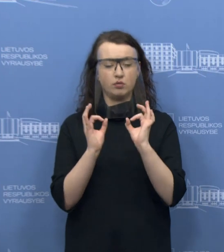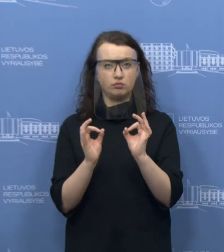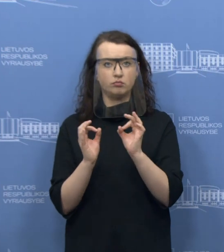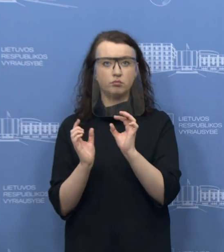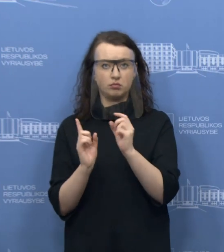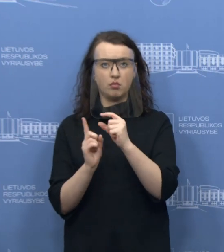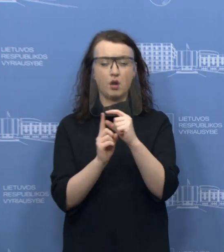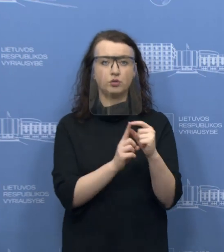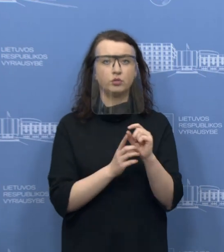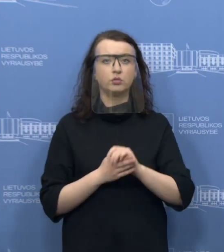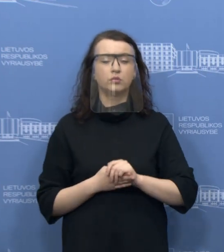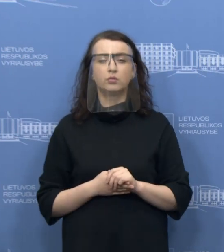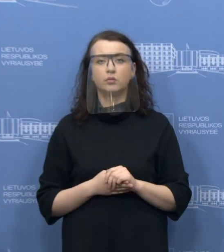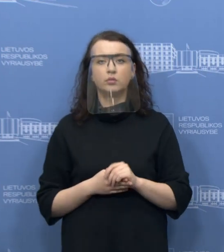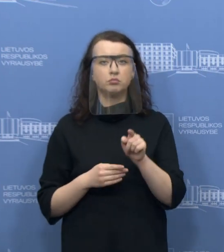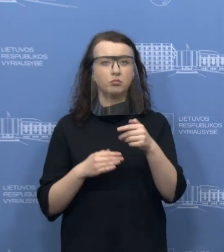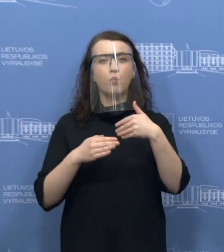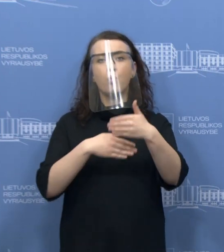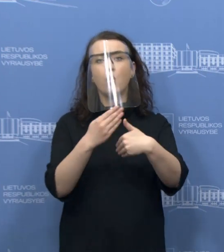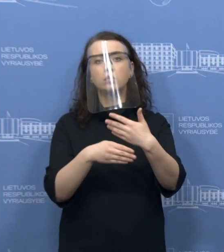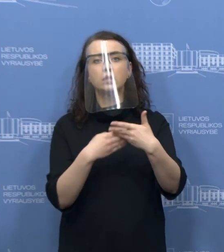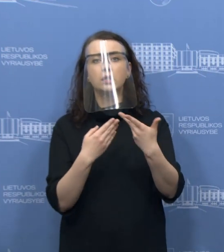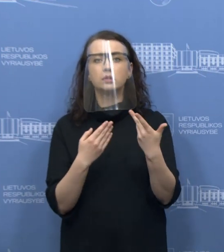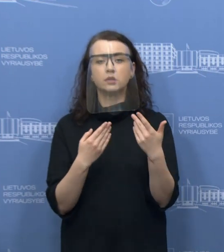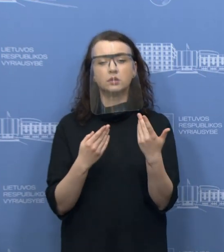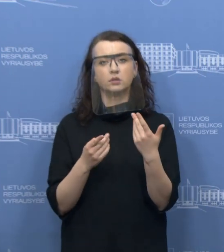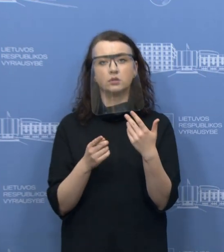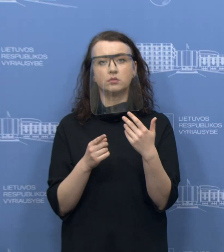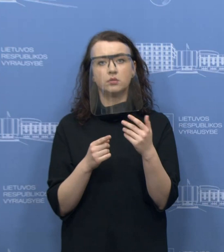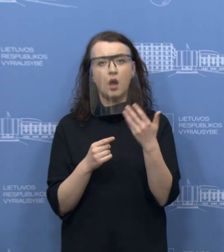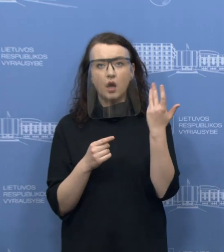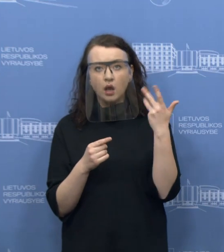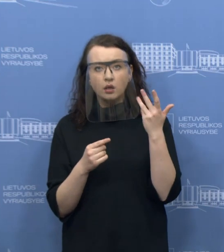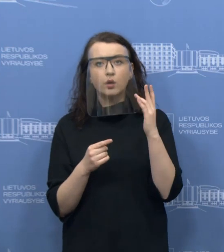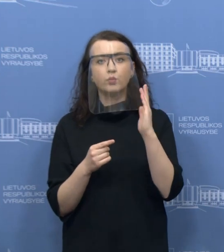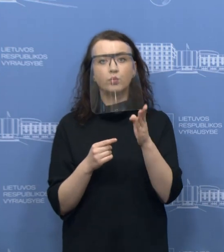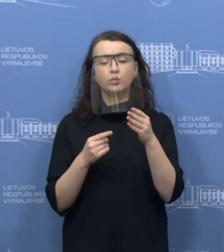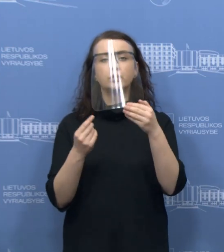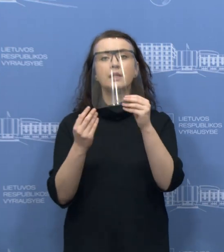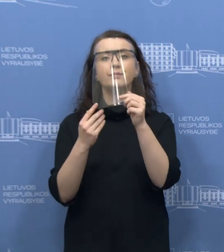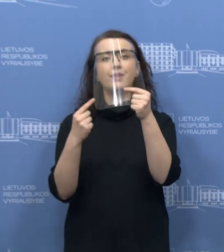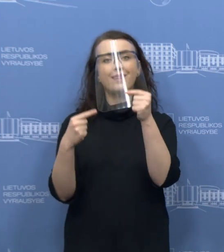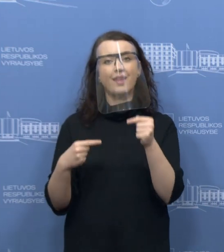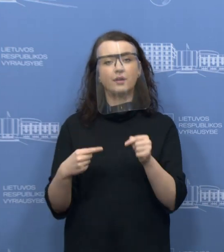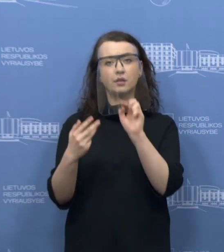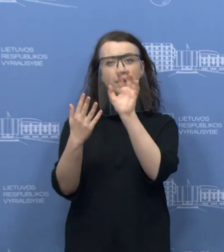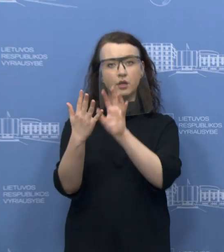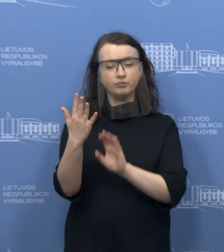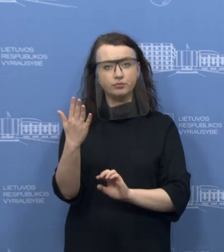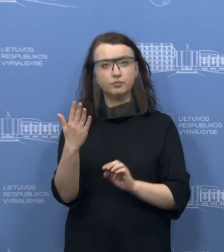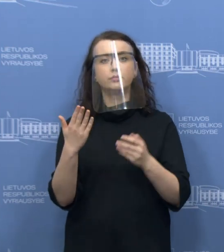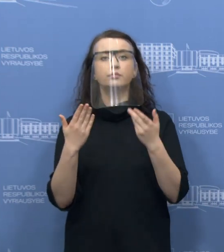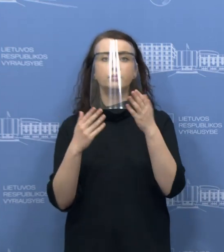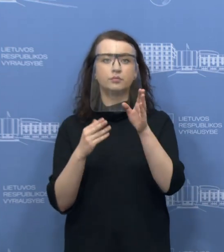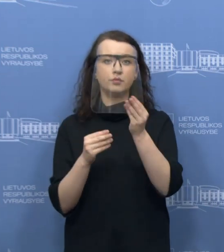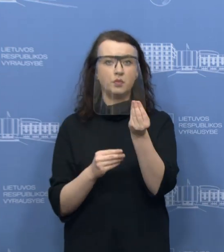deklaracija, tai nėra procesas, kad pasibaigia visų deklaracijų teikimo laikotarpis, ir tik tada gražiname. Kai gauname deklaracijas,